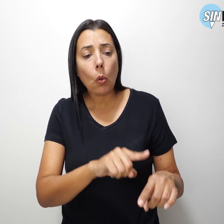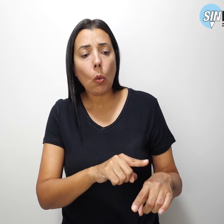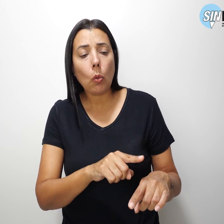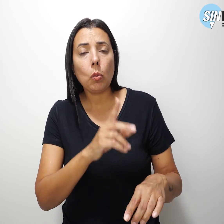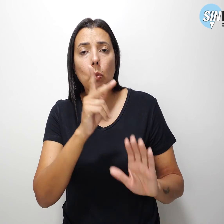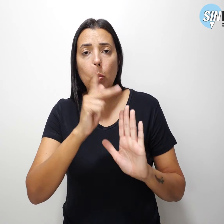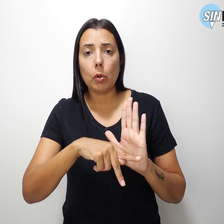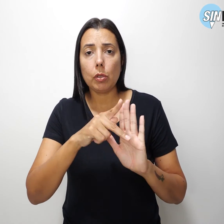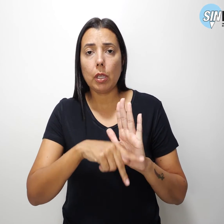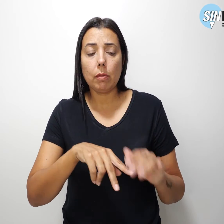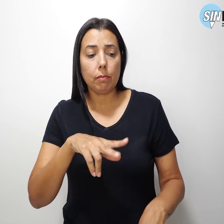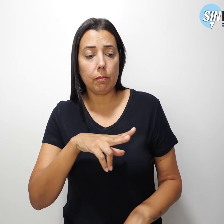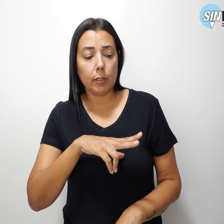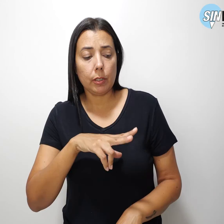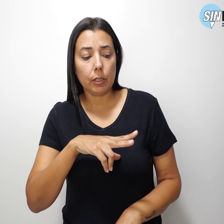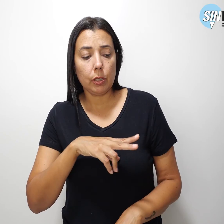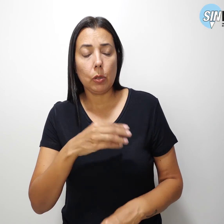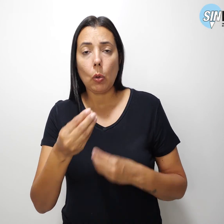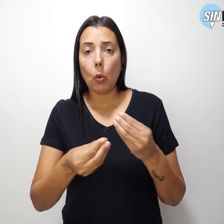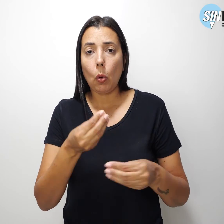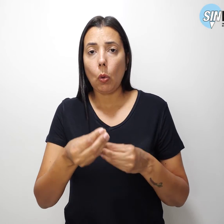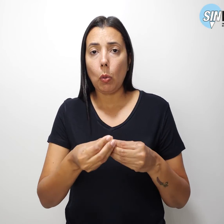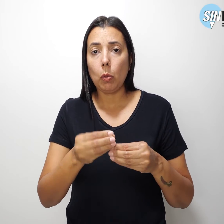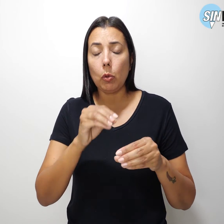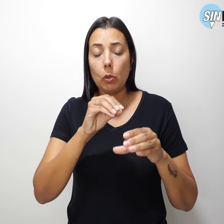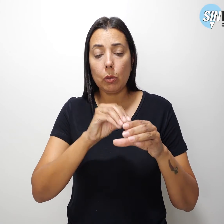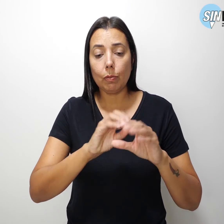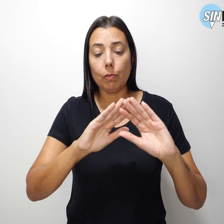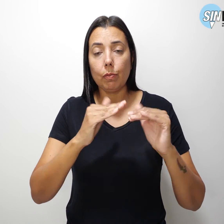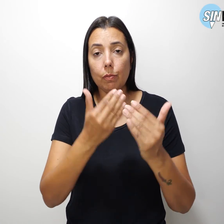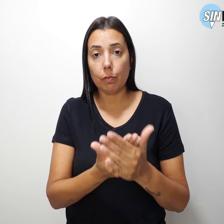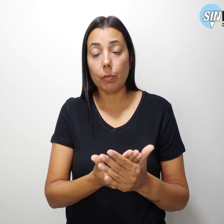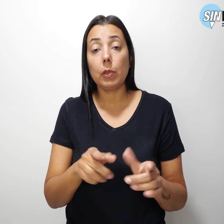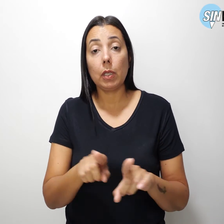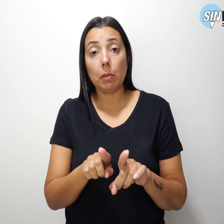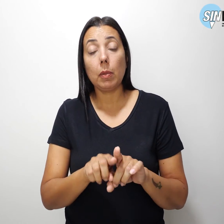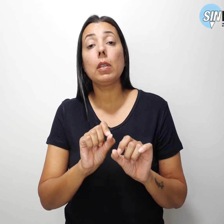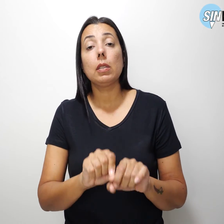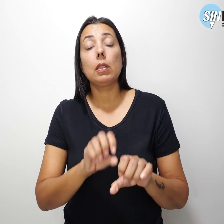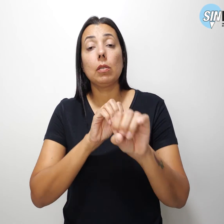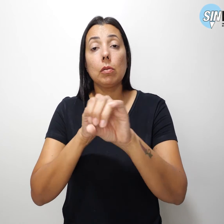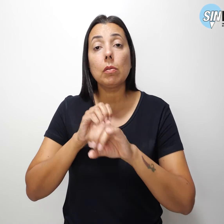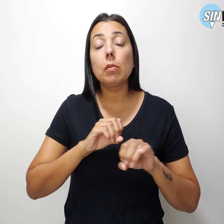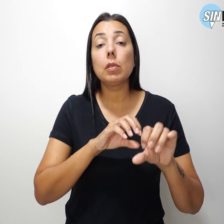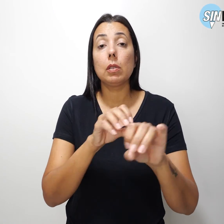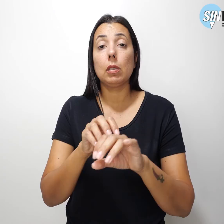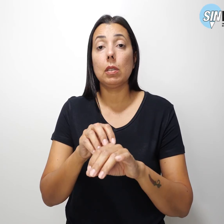a projetos privatistas, como homeschooling e voucherização do ensino,